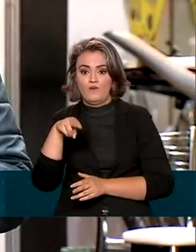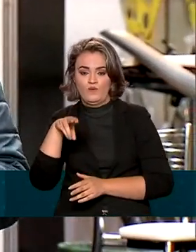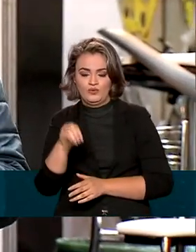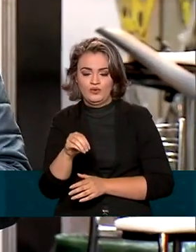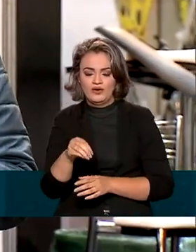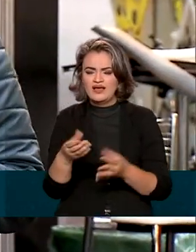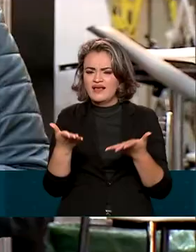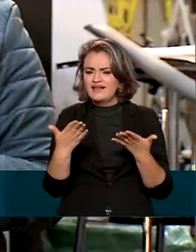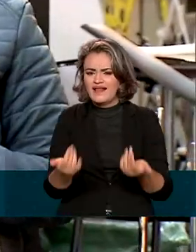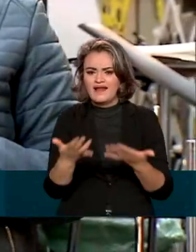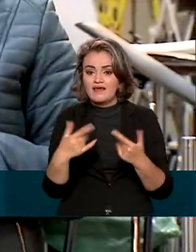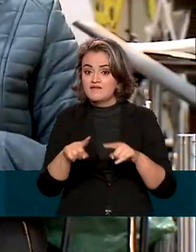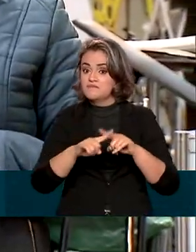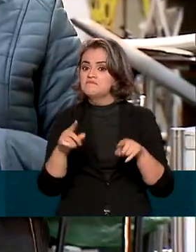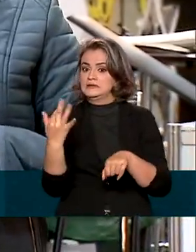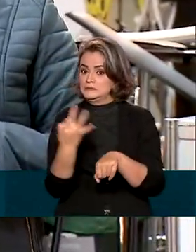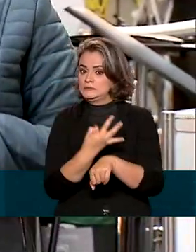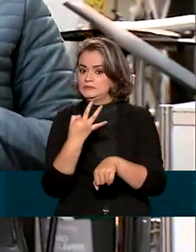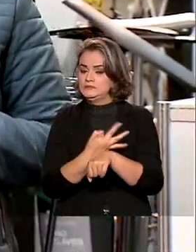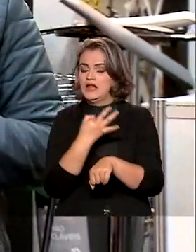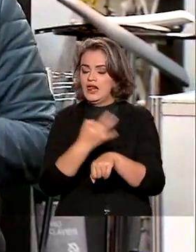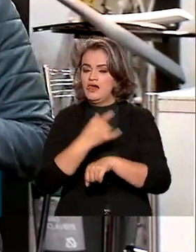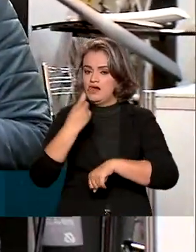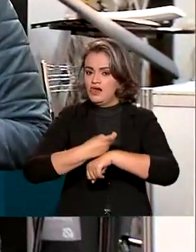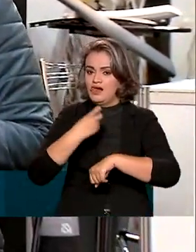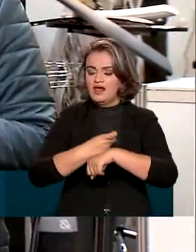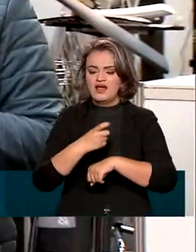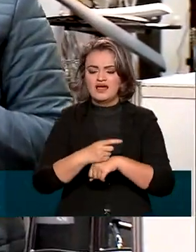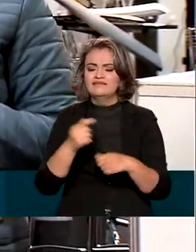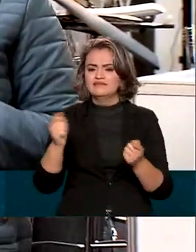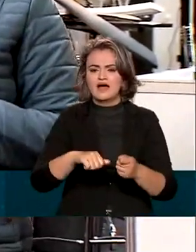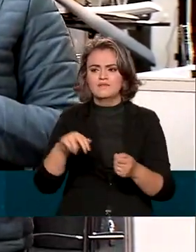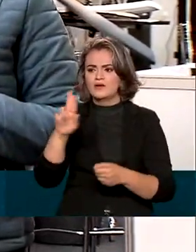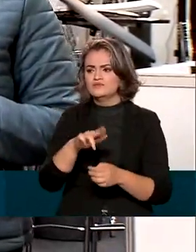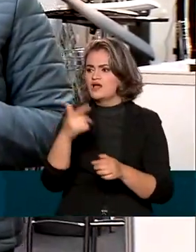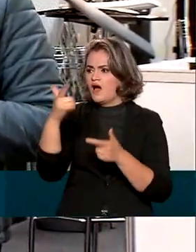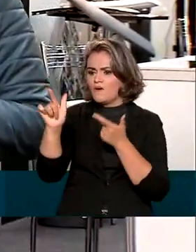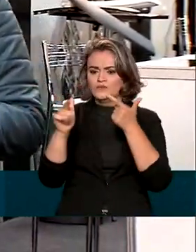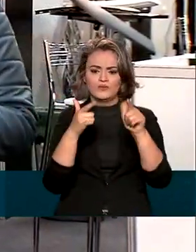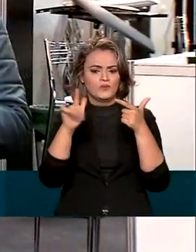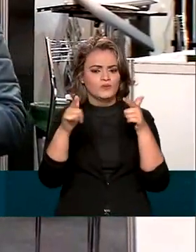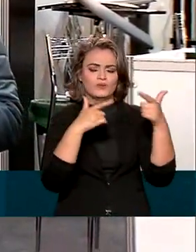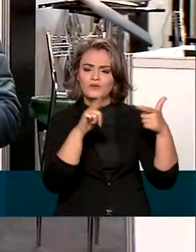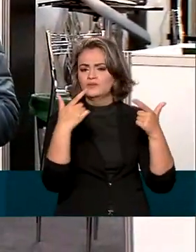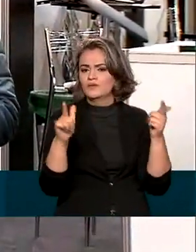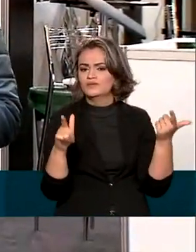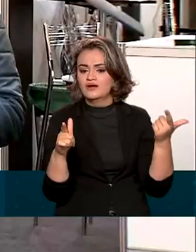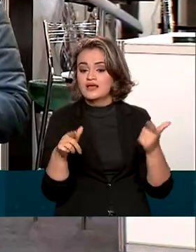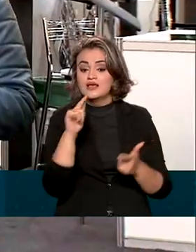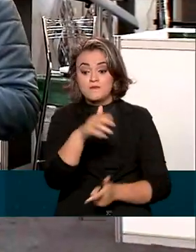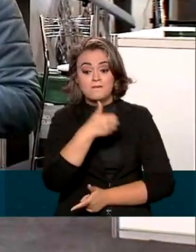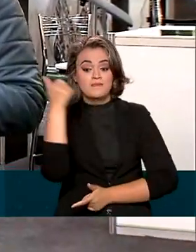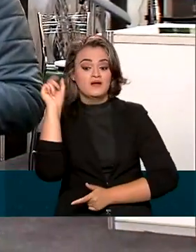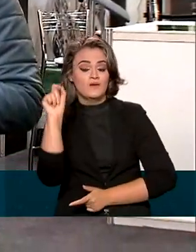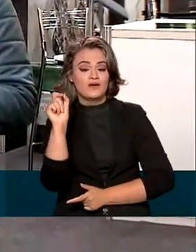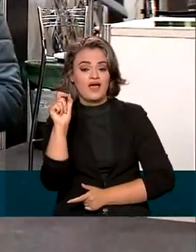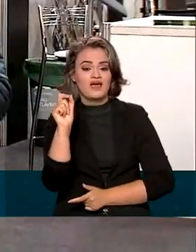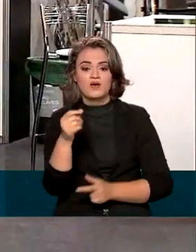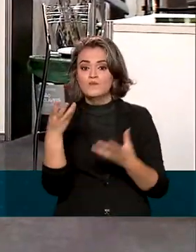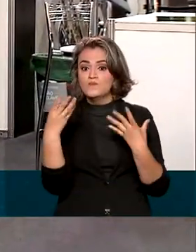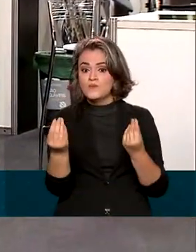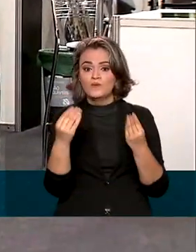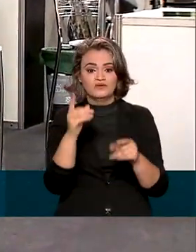produtos mais leves e resistentes do mundo. Ele é versátil e pode concorrer com outros já existentes. E o melhor, existe em